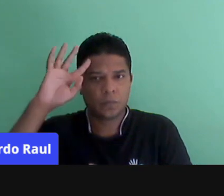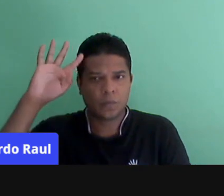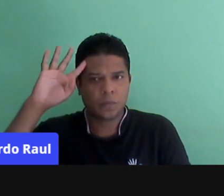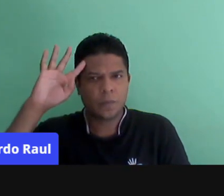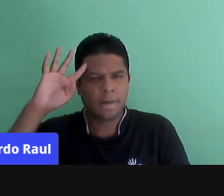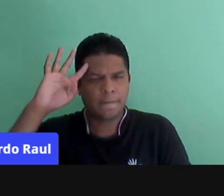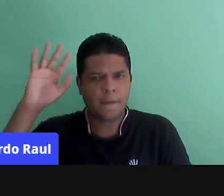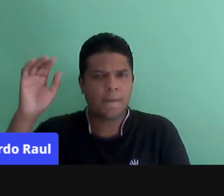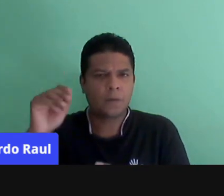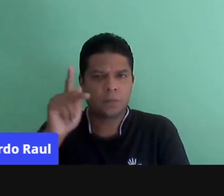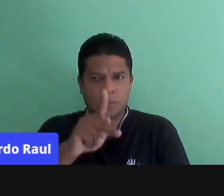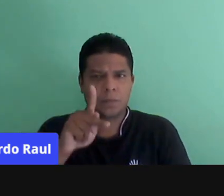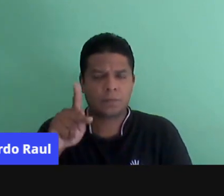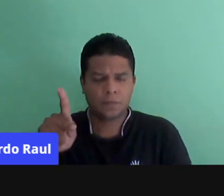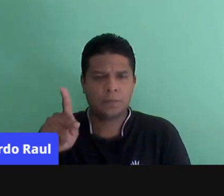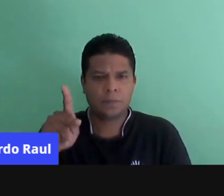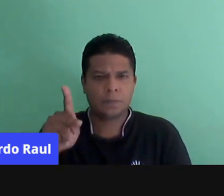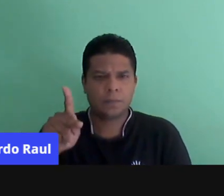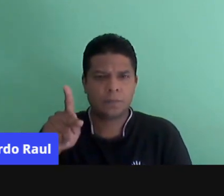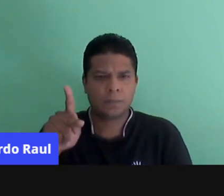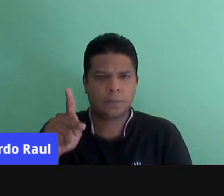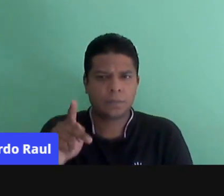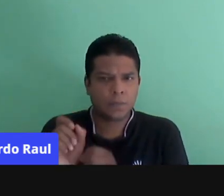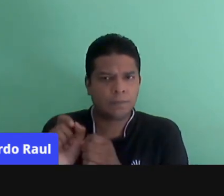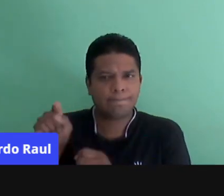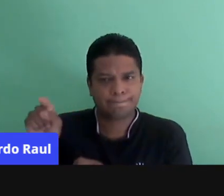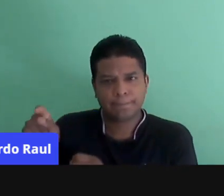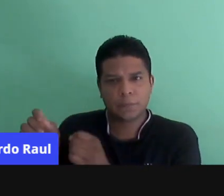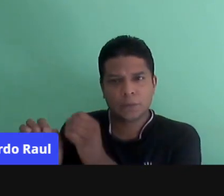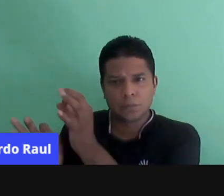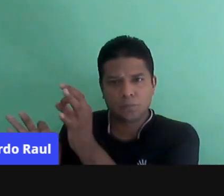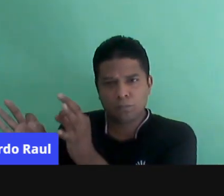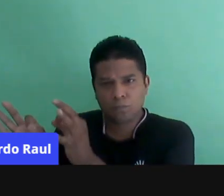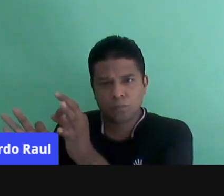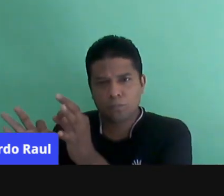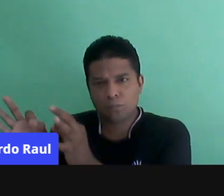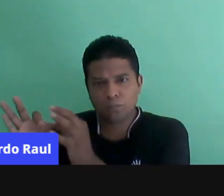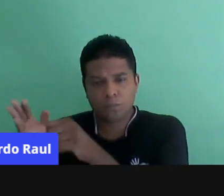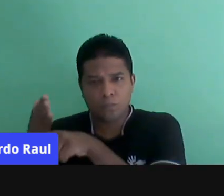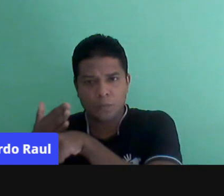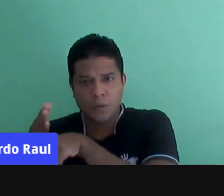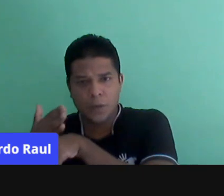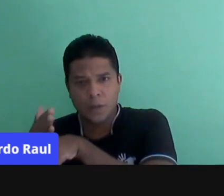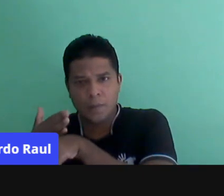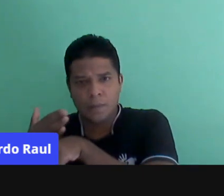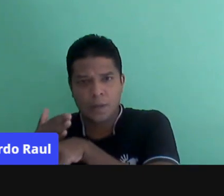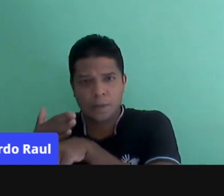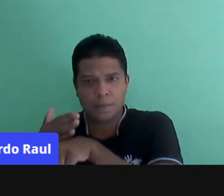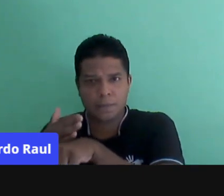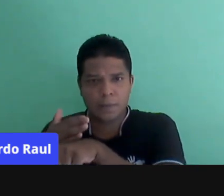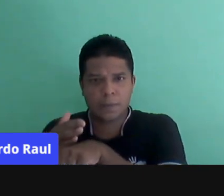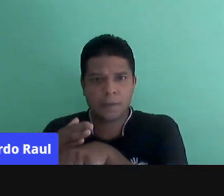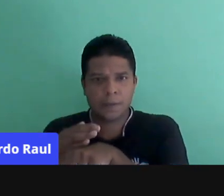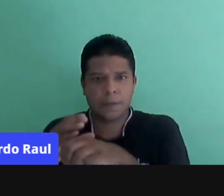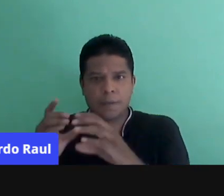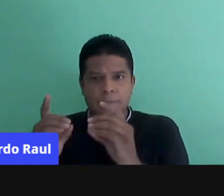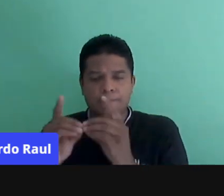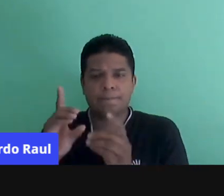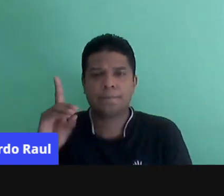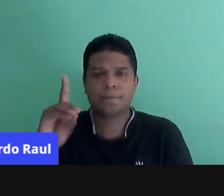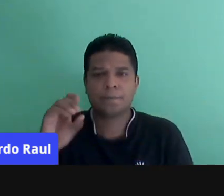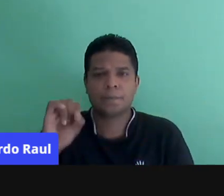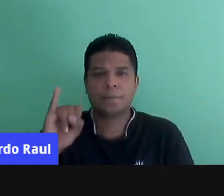ele traz a discussão, ele que organiza a questão da prática dialógica, que muitos pesquisadores